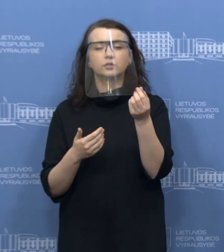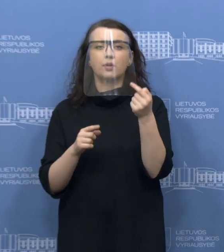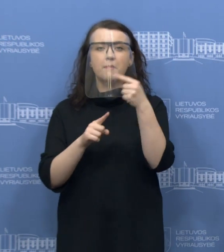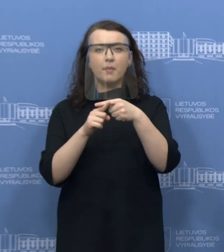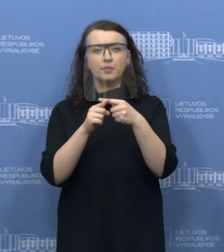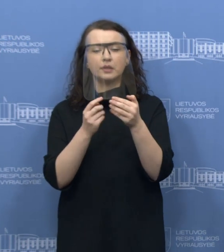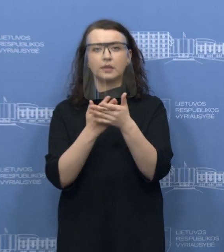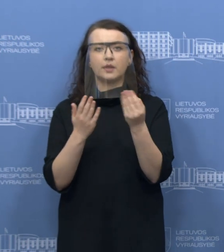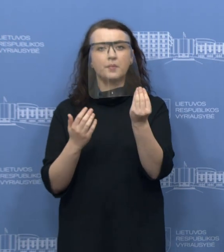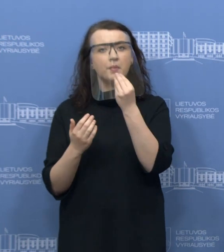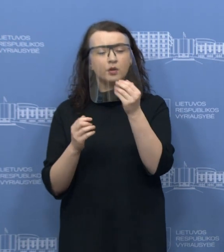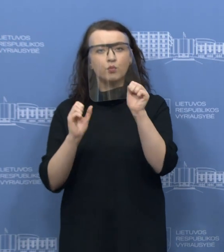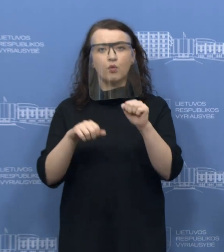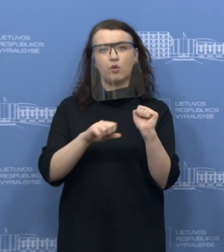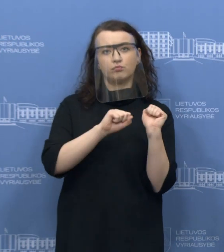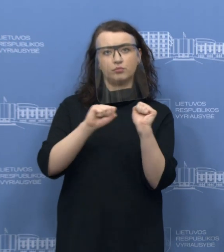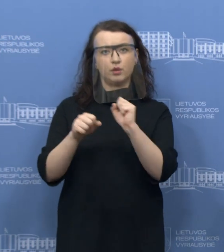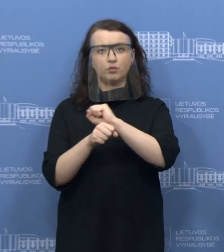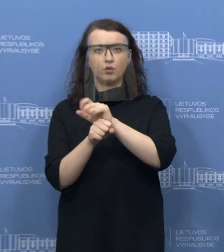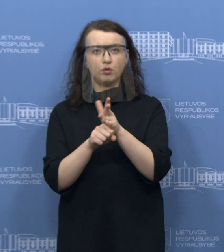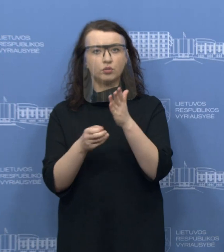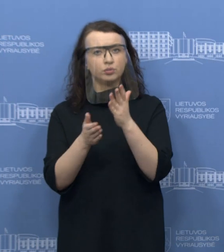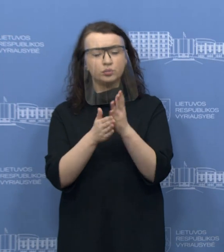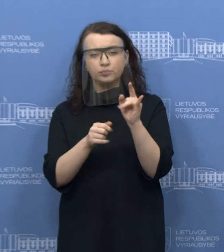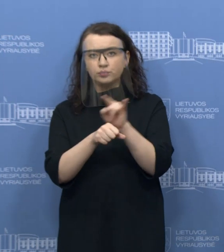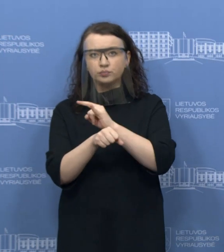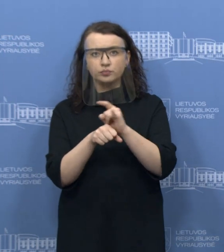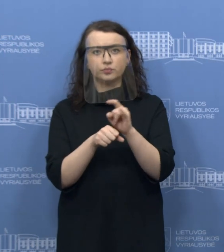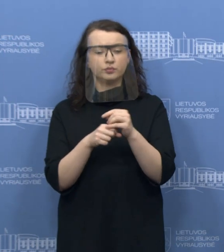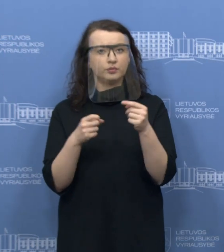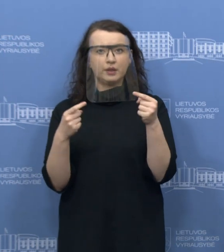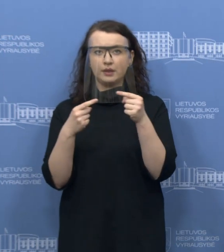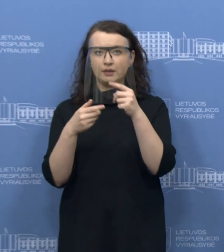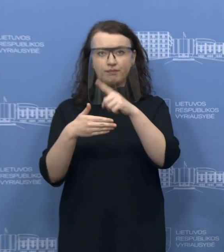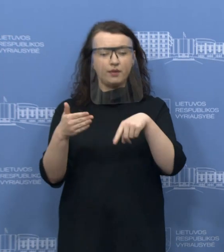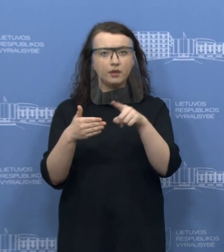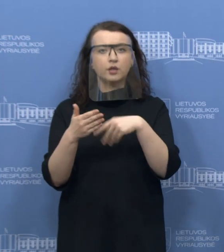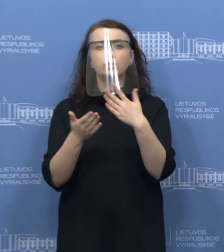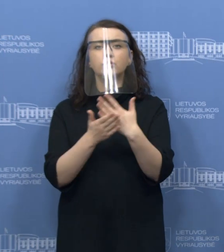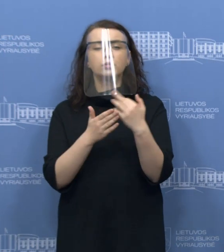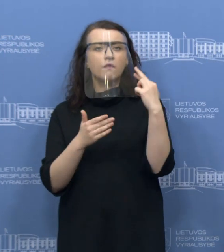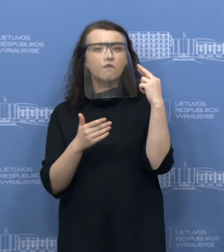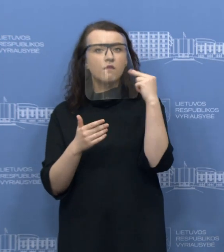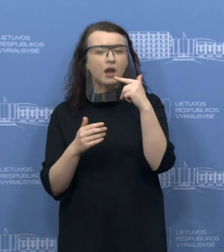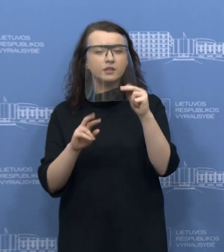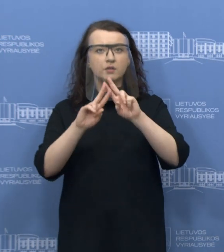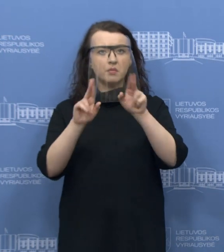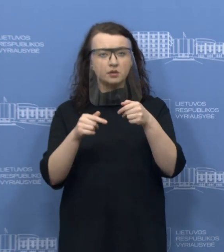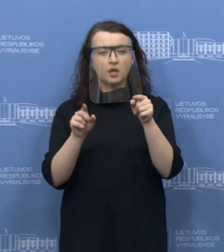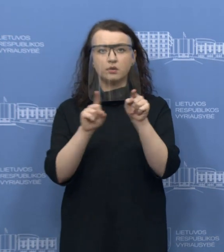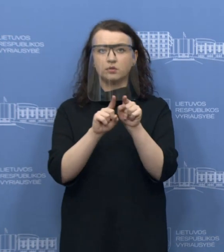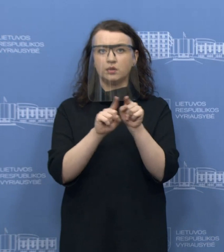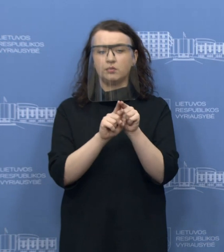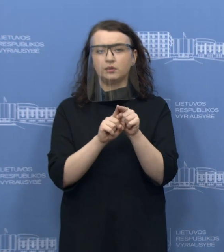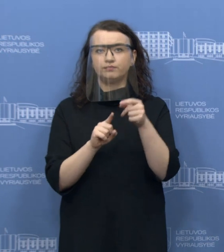produktai gali apsaugoti nuo koronaviruso arba netgi vaistai yra reklamuojami, kurių iš tiesų negali būti ir